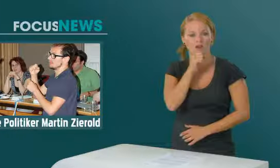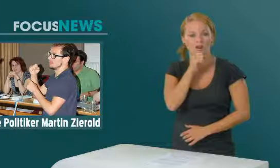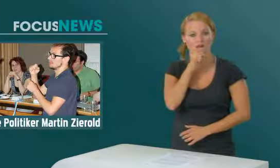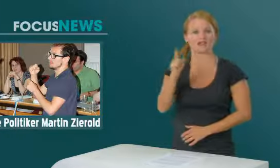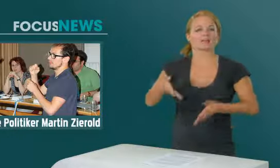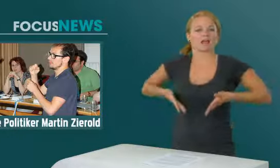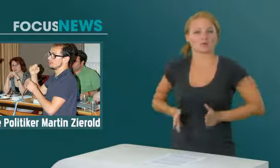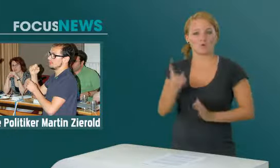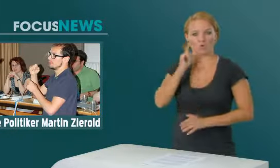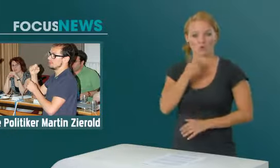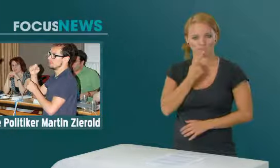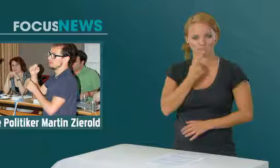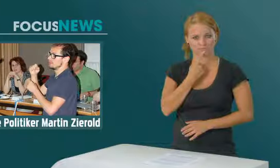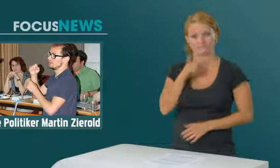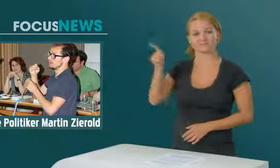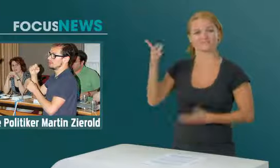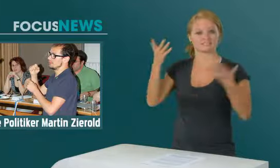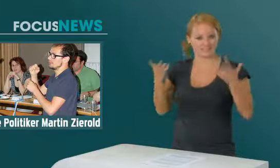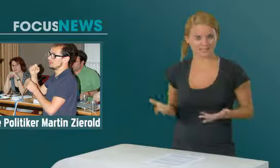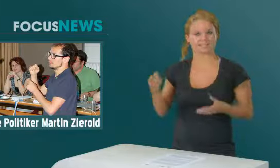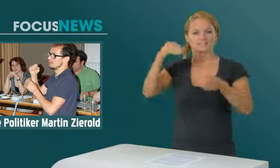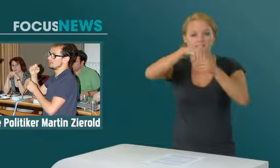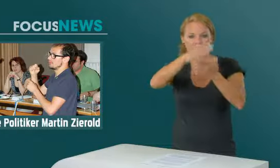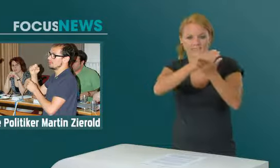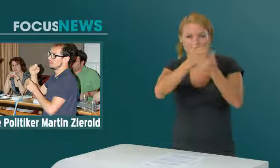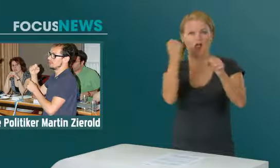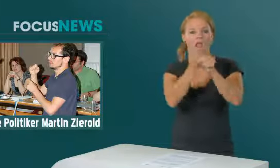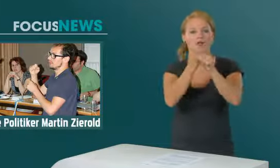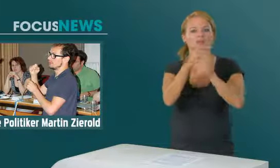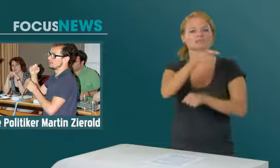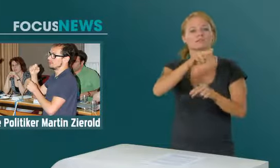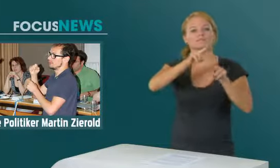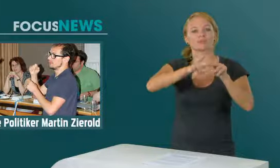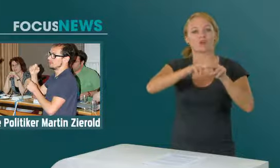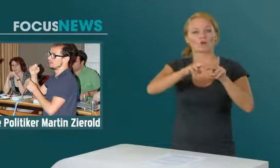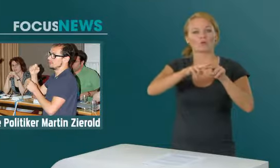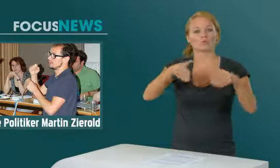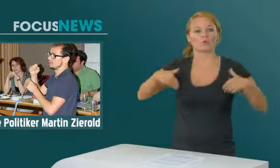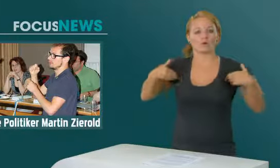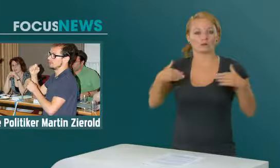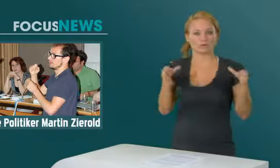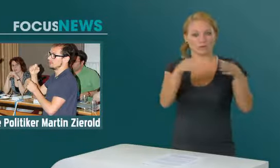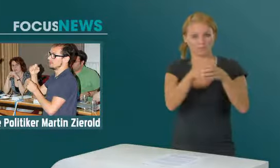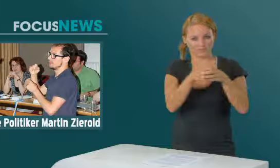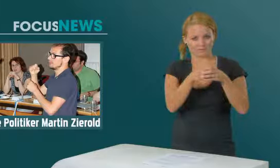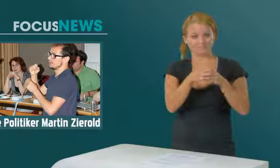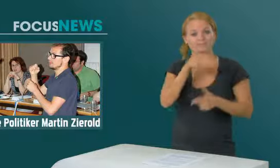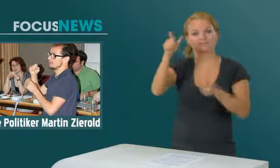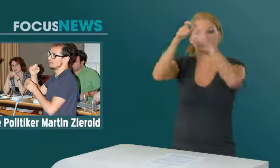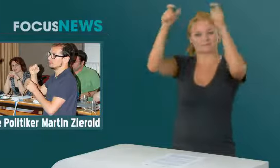Er arbeitet zurzeit als Betreuer im Jugendclub von Sinneswandel. Im Jahre